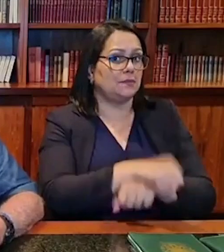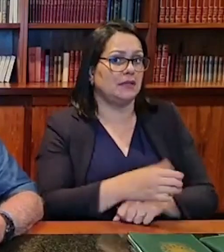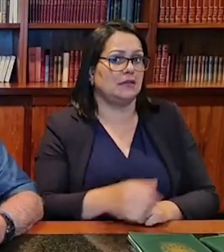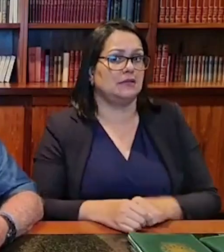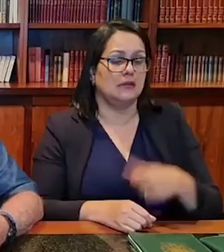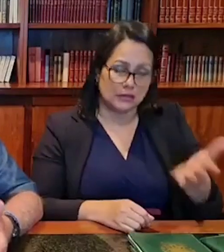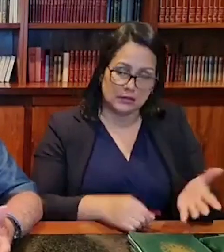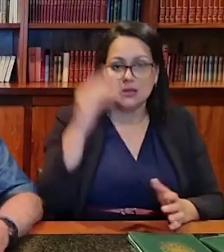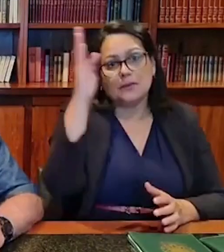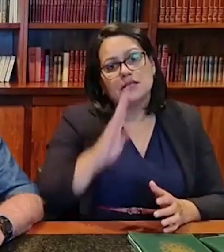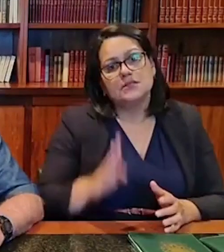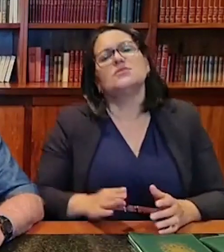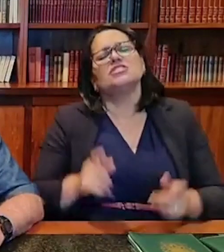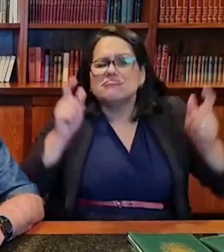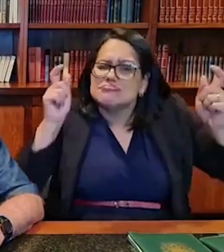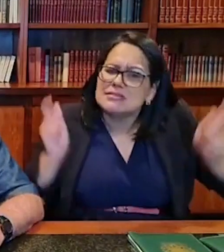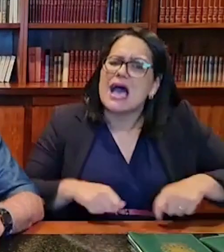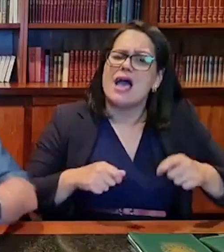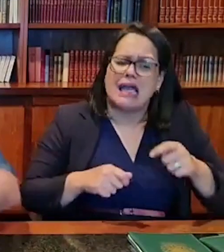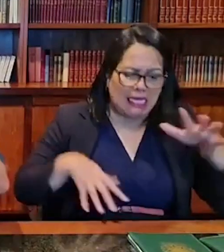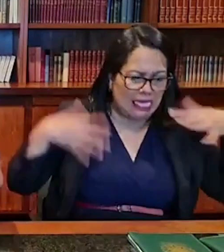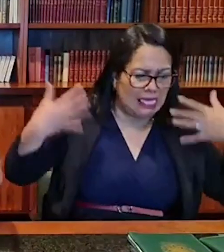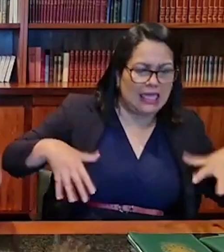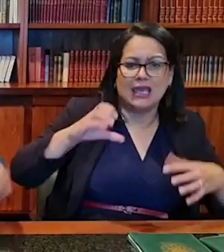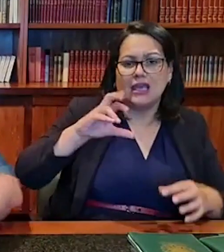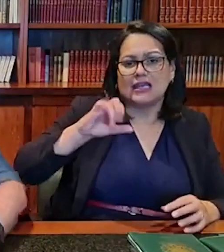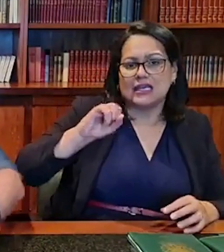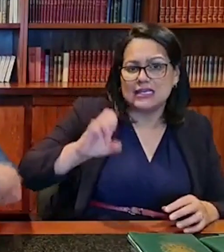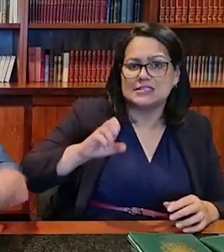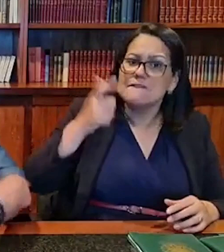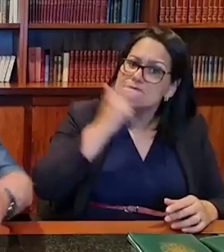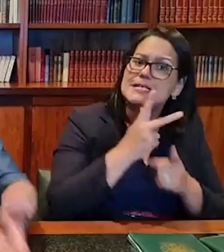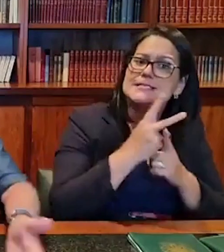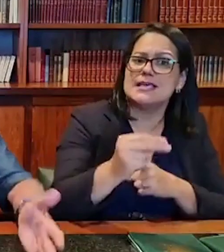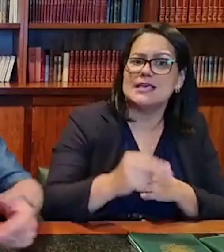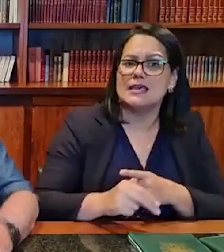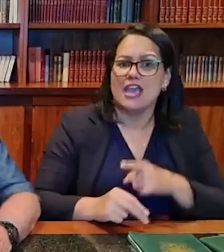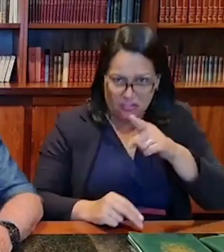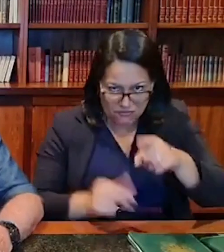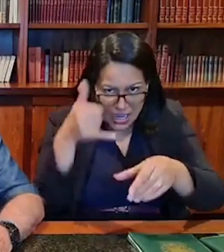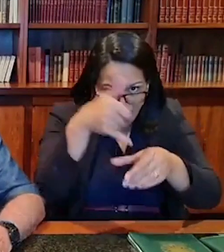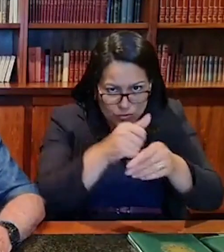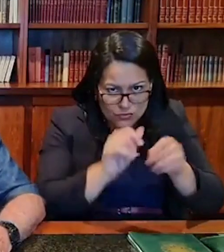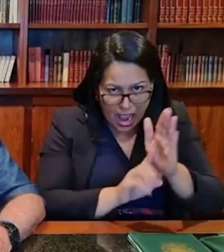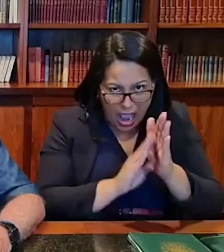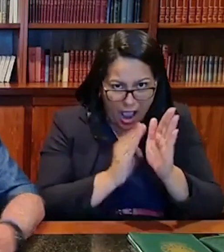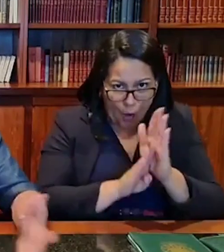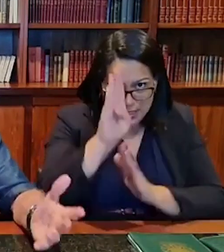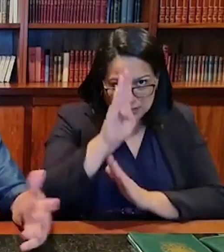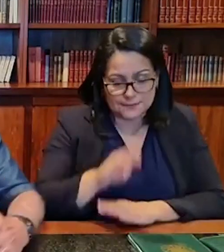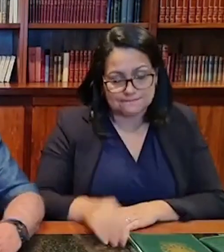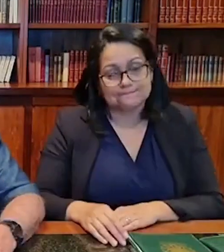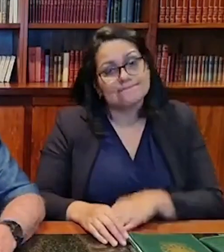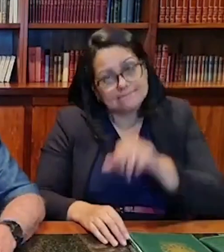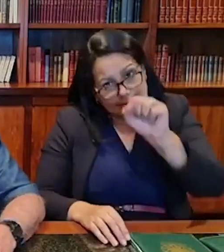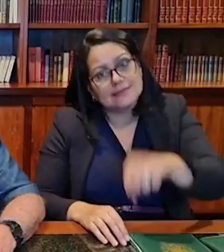Temos como vencer essa crise. Vai ter o novo reajudo de combustível? Certamente teremos. Por que eu